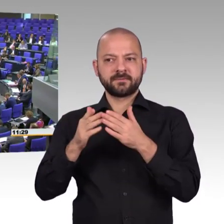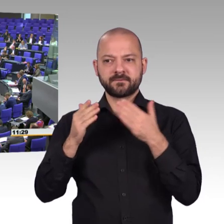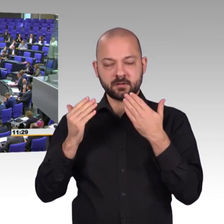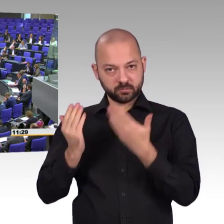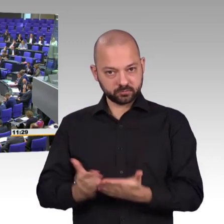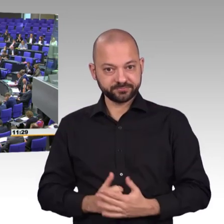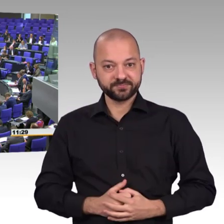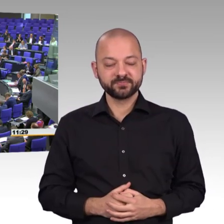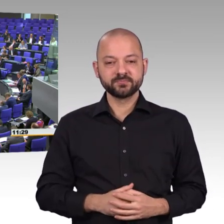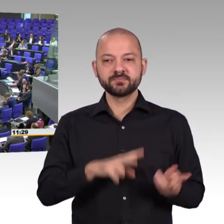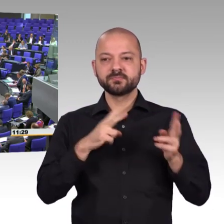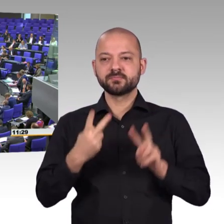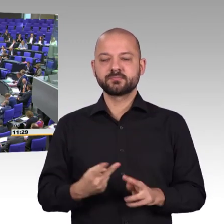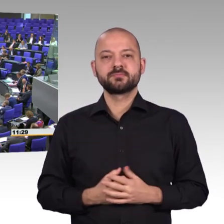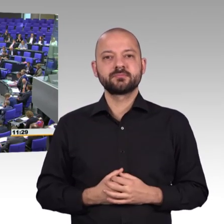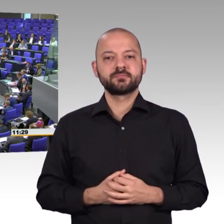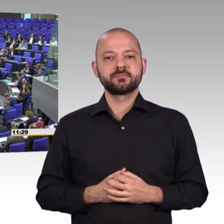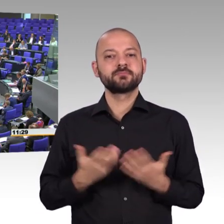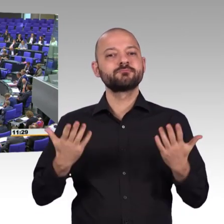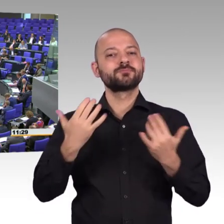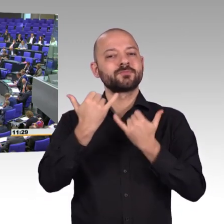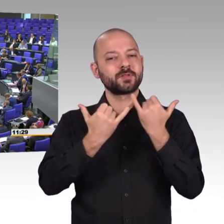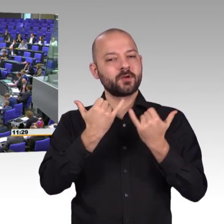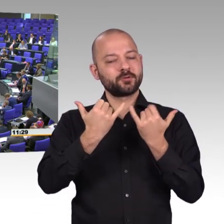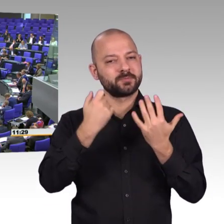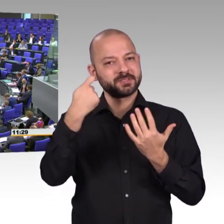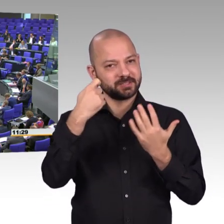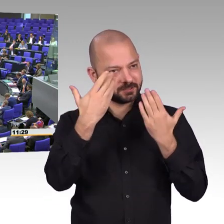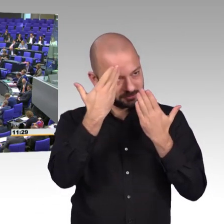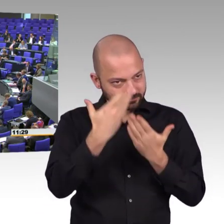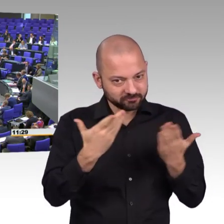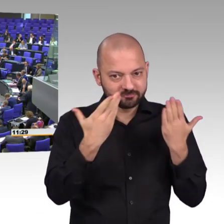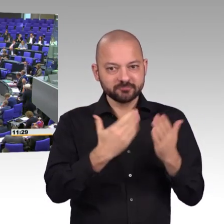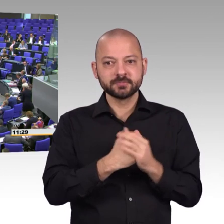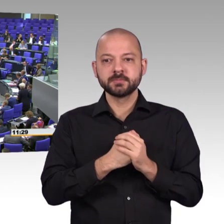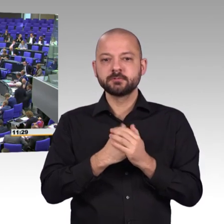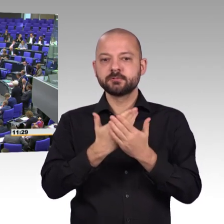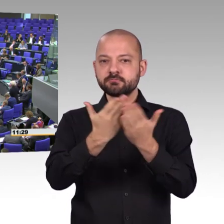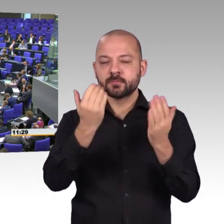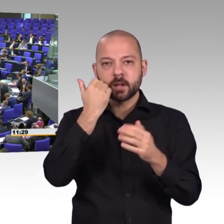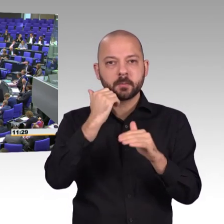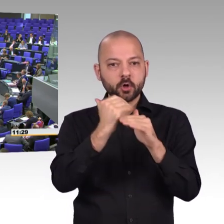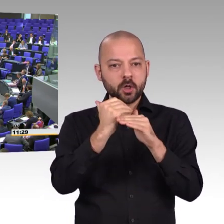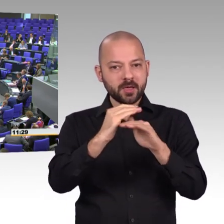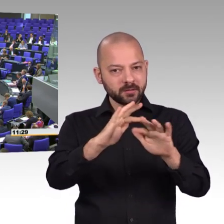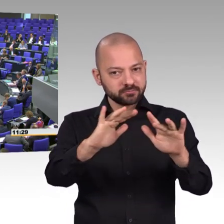Kommunikation ist tatsächlich ein sehr zentrales Thema. Und tatsächlich haben wir Bürgerinnen und Bürger ein Grundrecht auf sichere